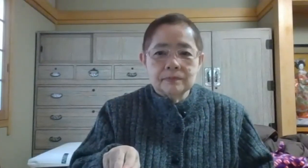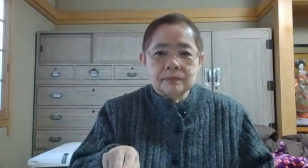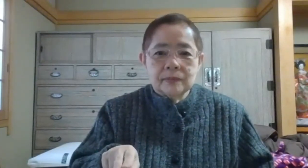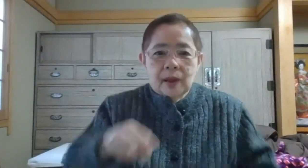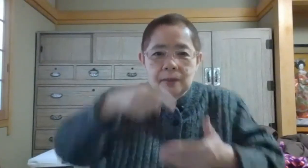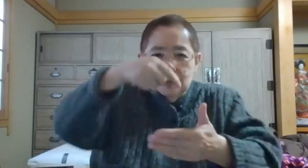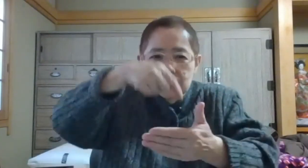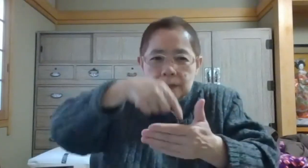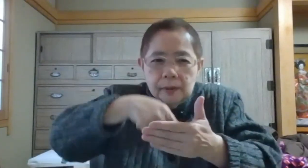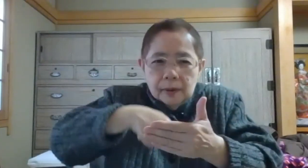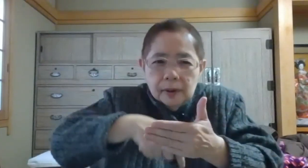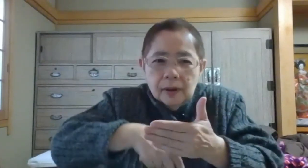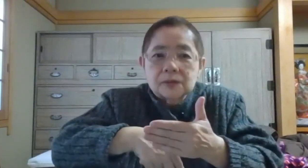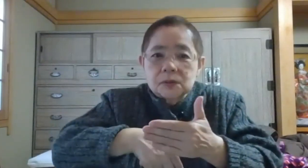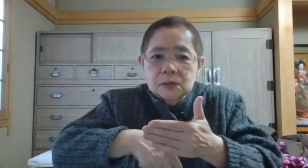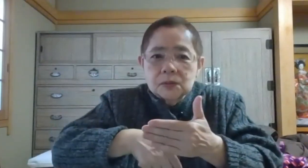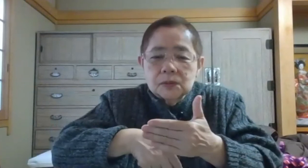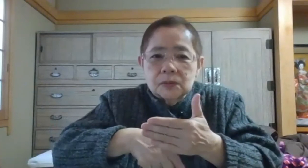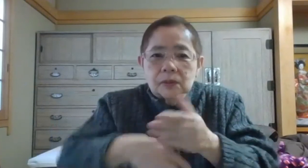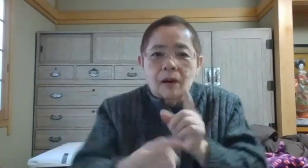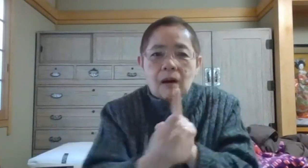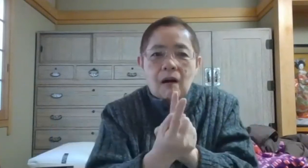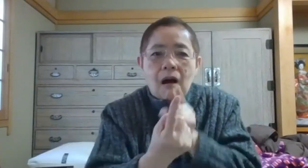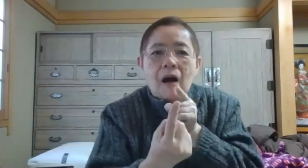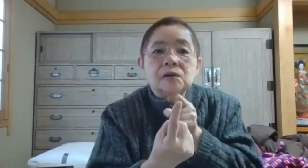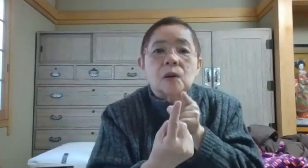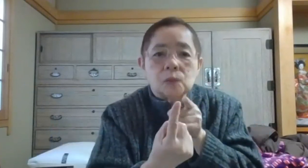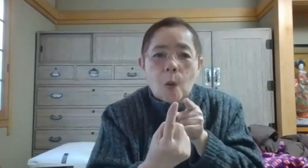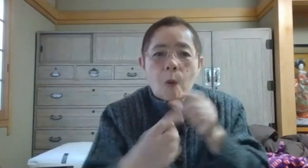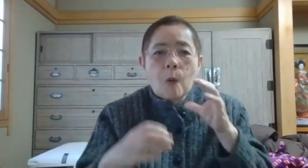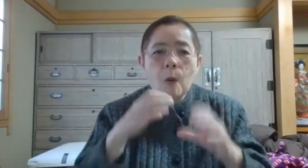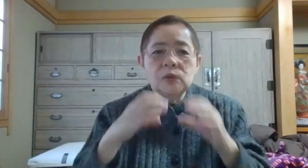相手とコミュケーションが取れる。